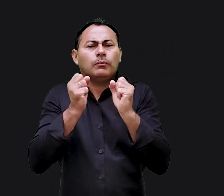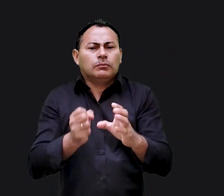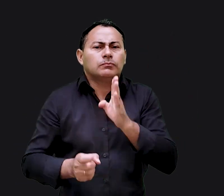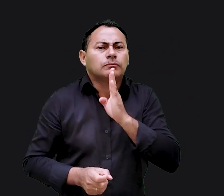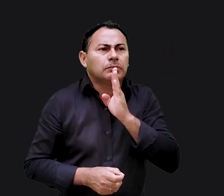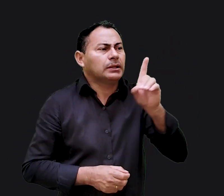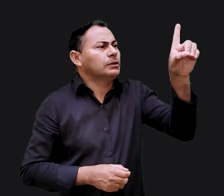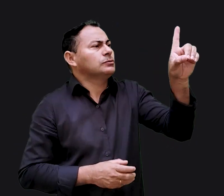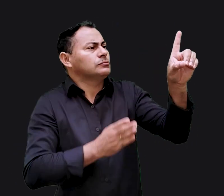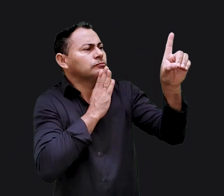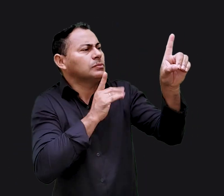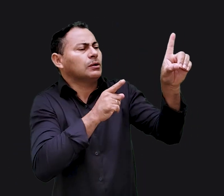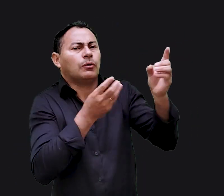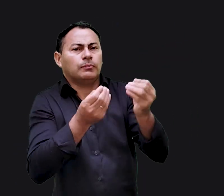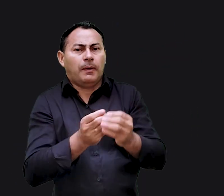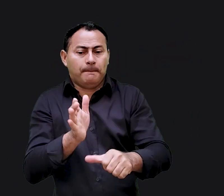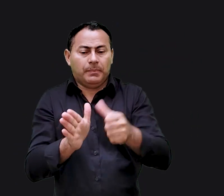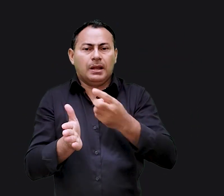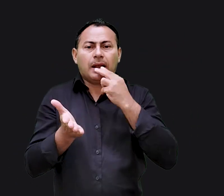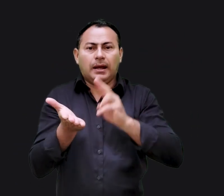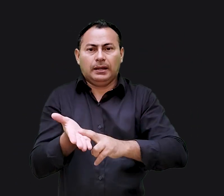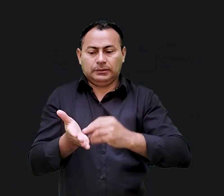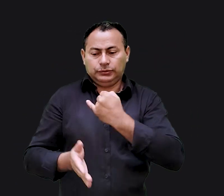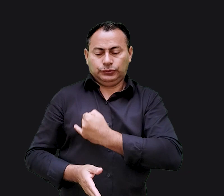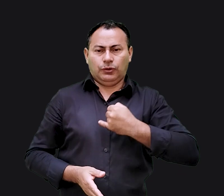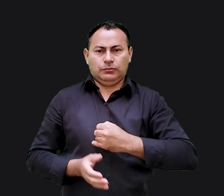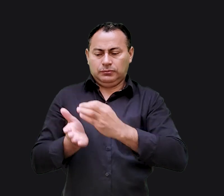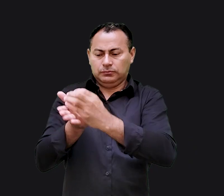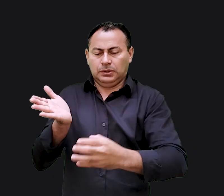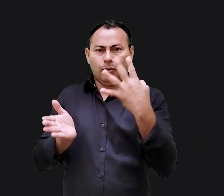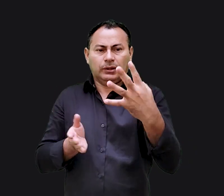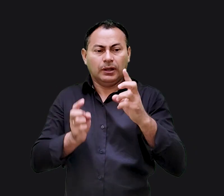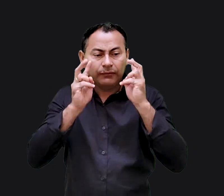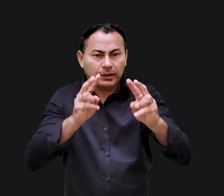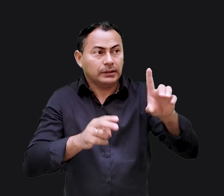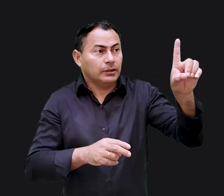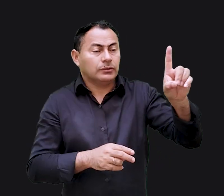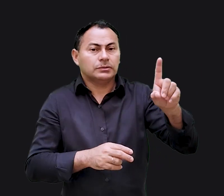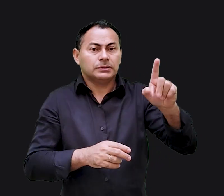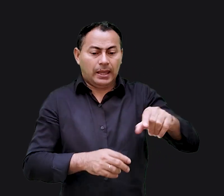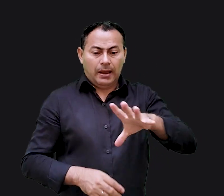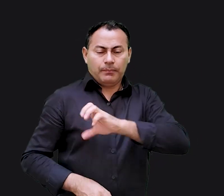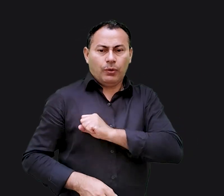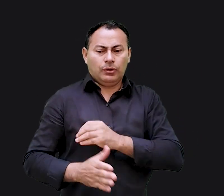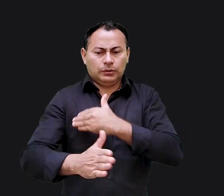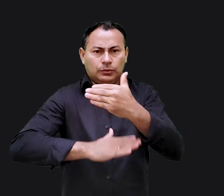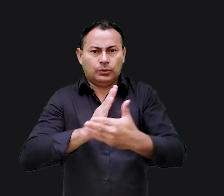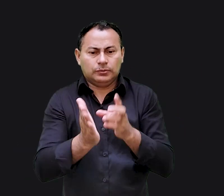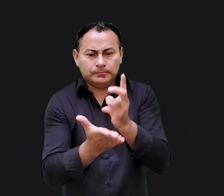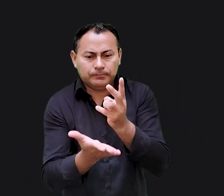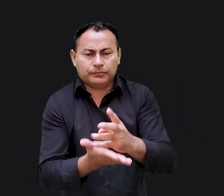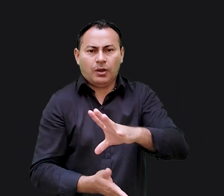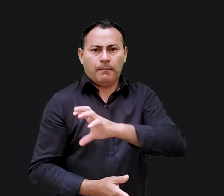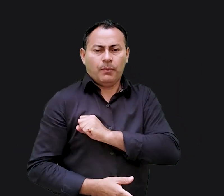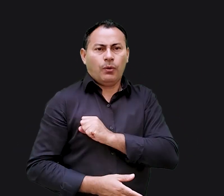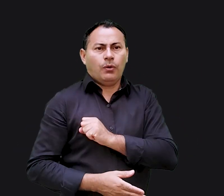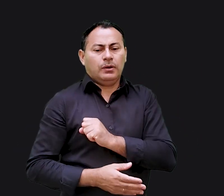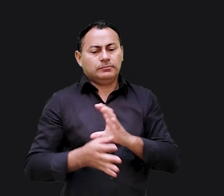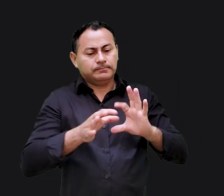podemos conhecer a Deus? Na primeira carta de João, capítulo 4, lemos que Deus é amor. Todo aquele que permanece no amor permanece em